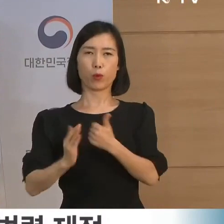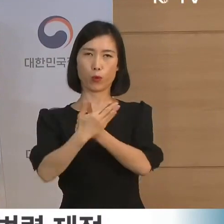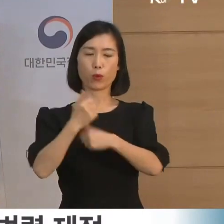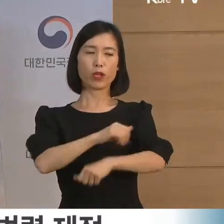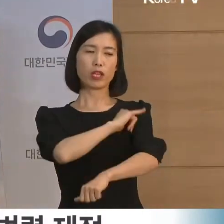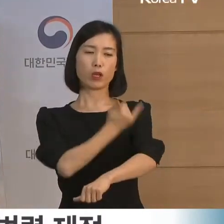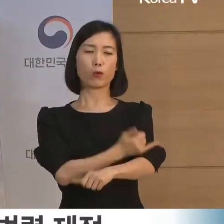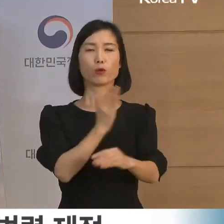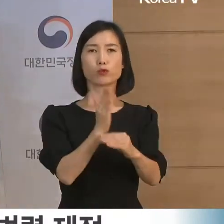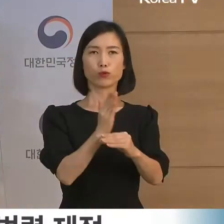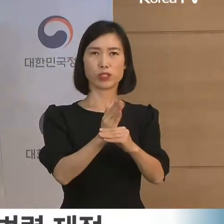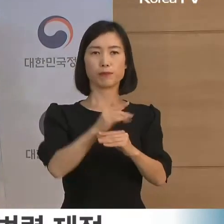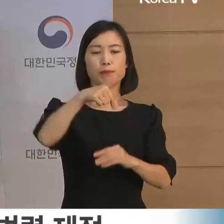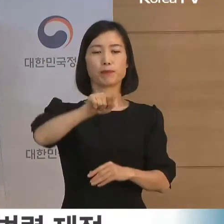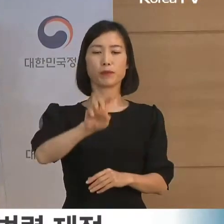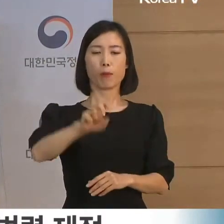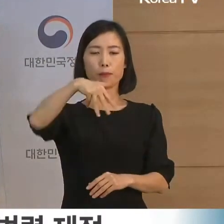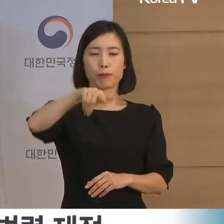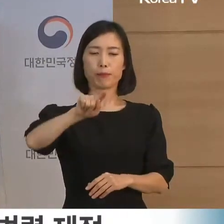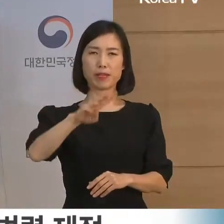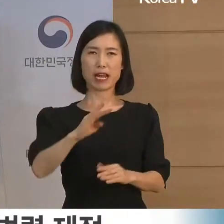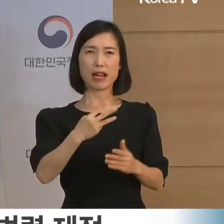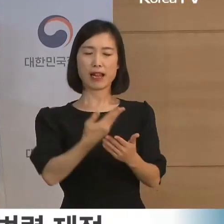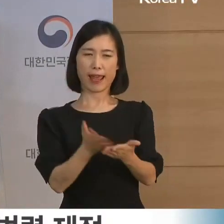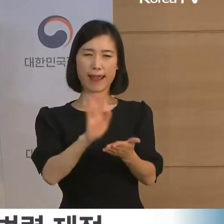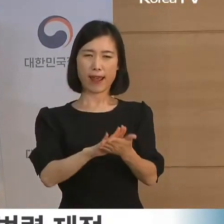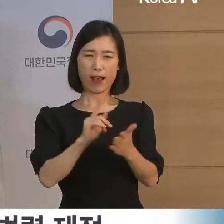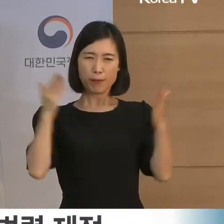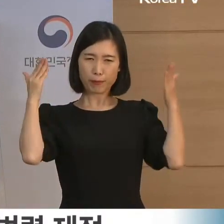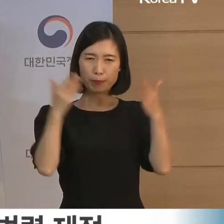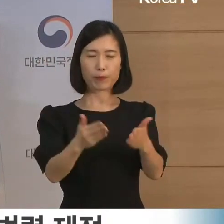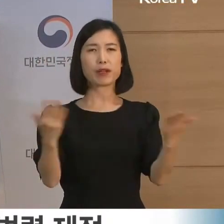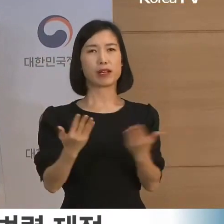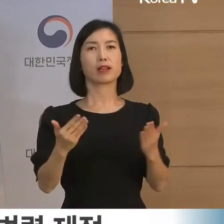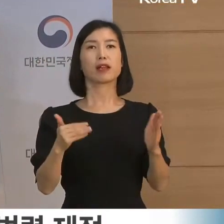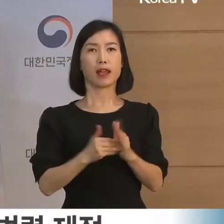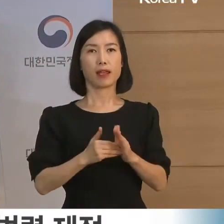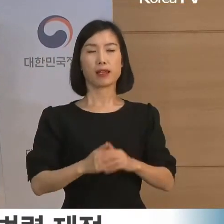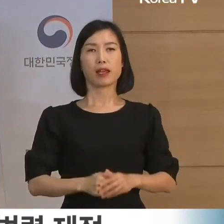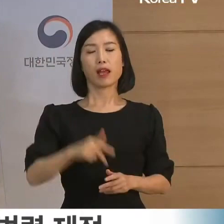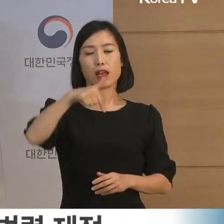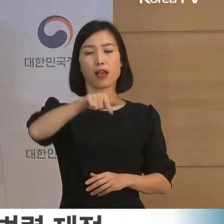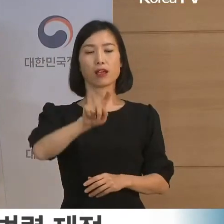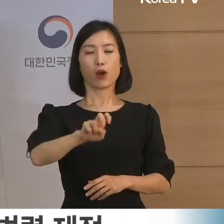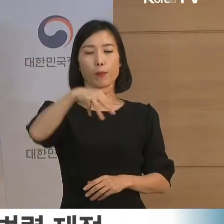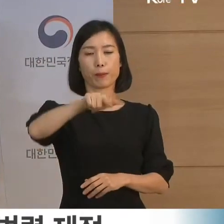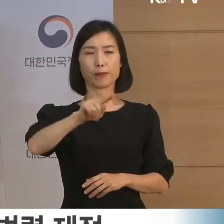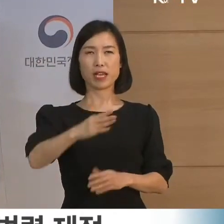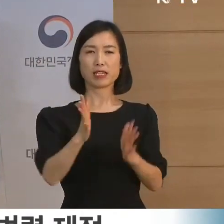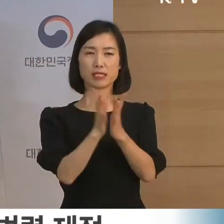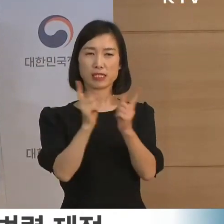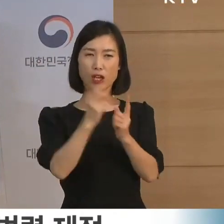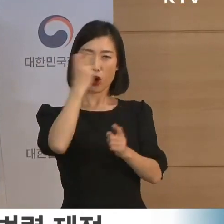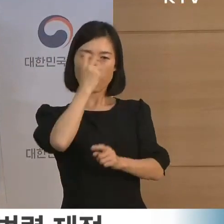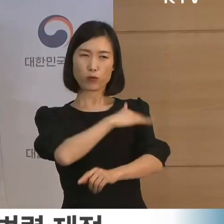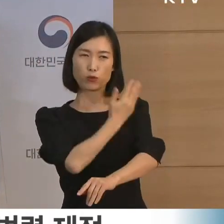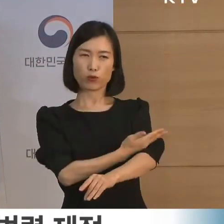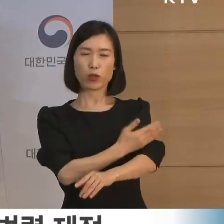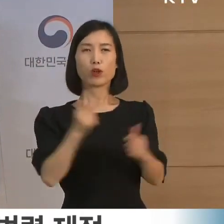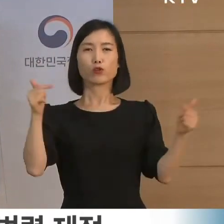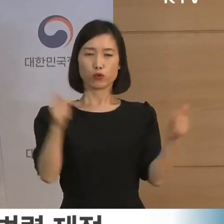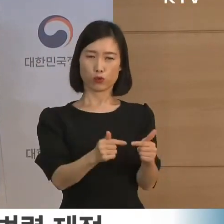중심의 검찰개혁에 매진하여 왔습니다. 검찰 직접 수사 부서를 축소하고